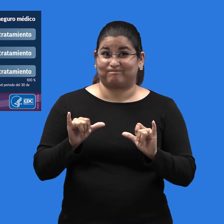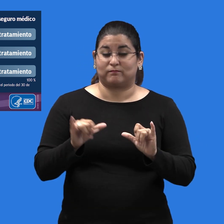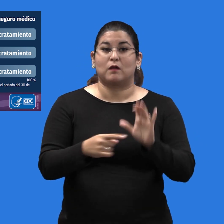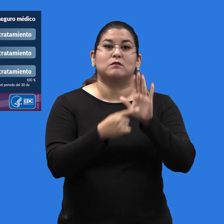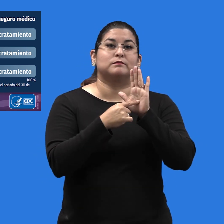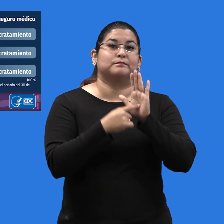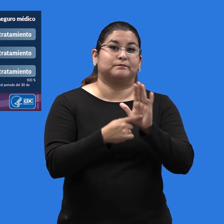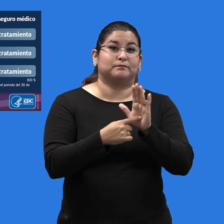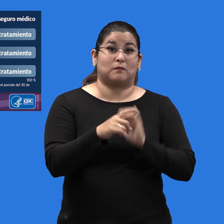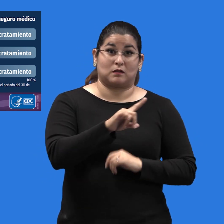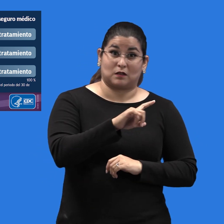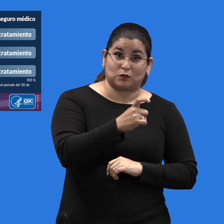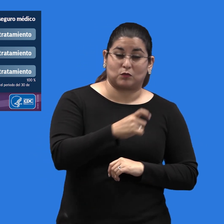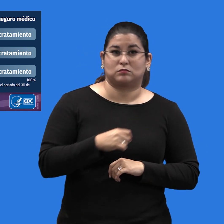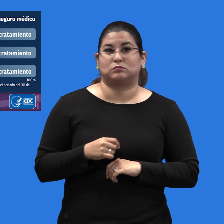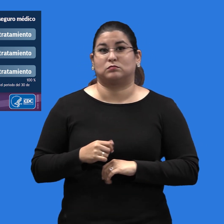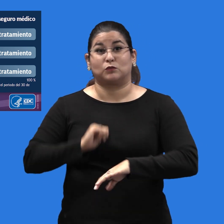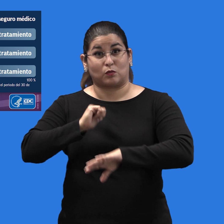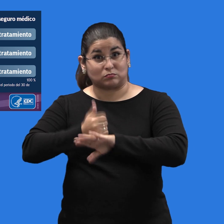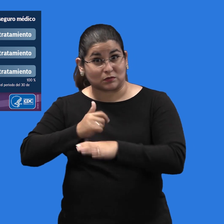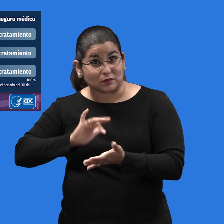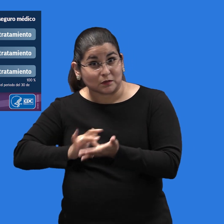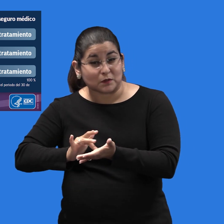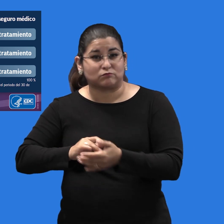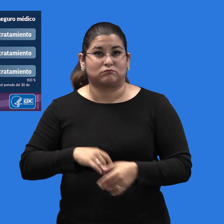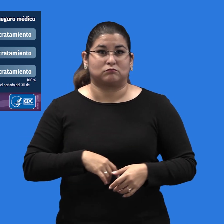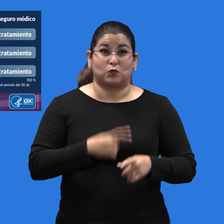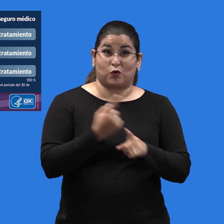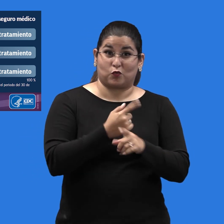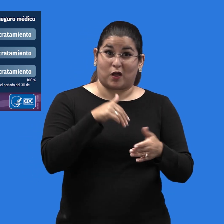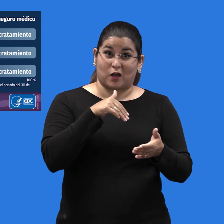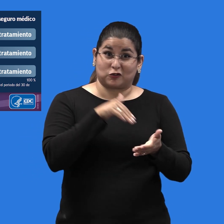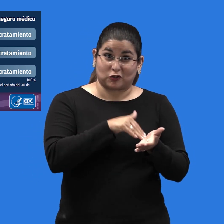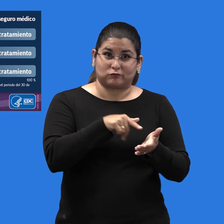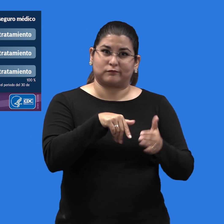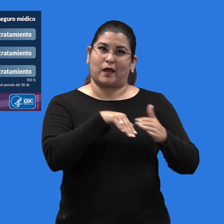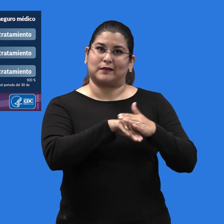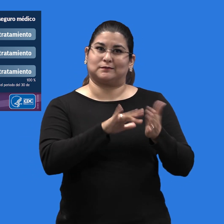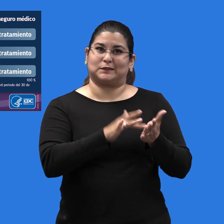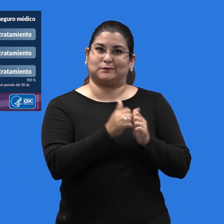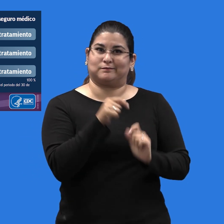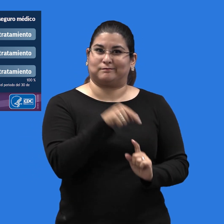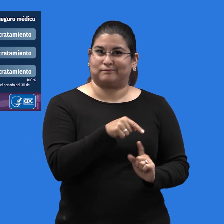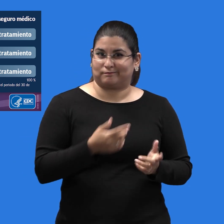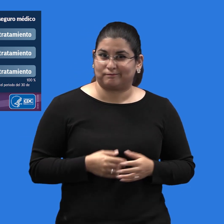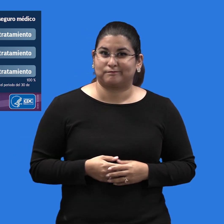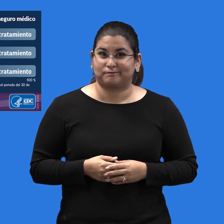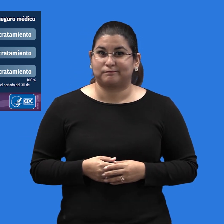tratamiento oportuno para la hepatitis C. Y esto es todavía más bajo entre las personas con seguro de